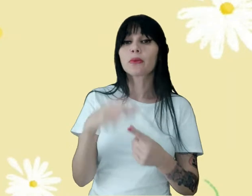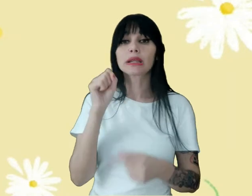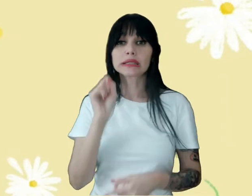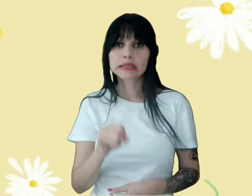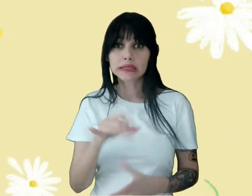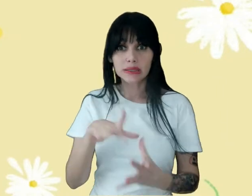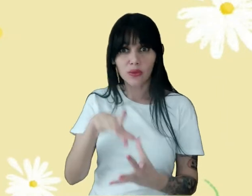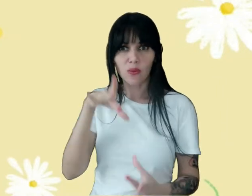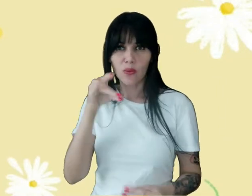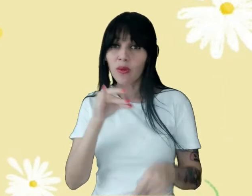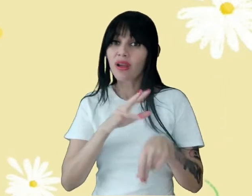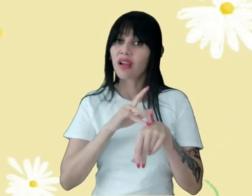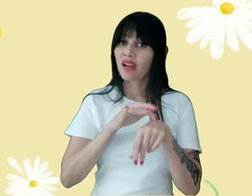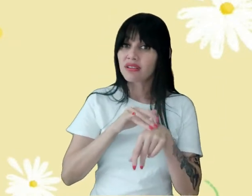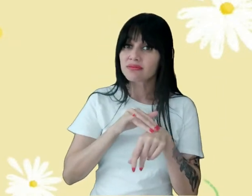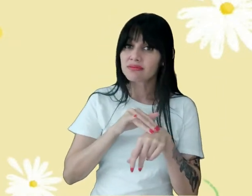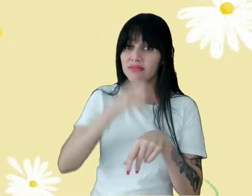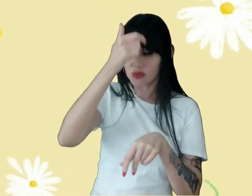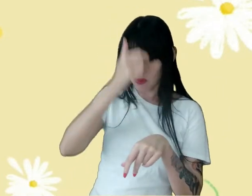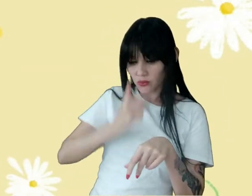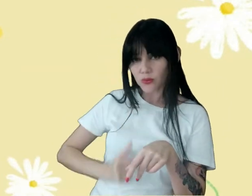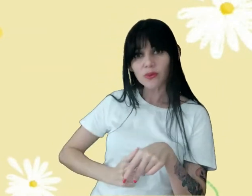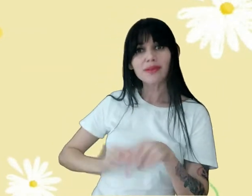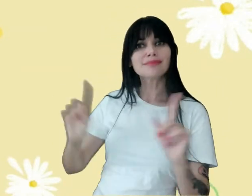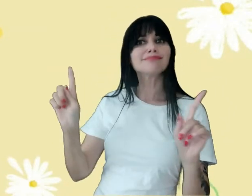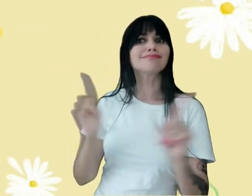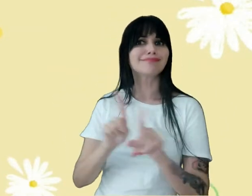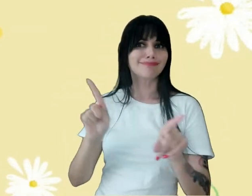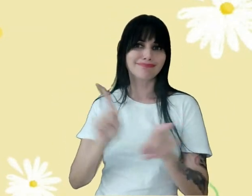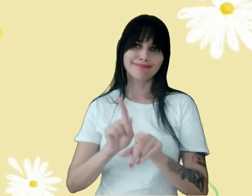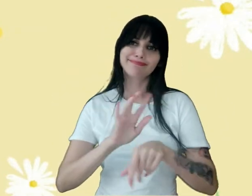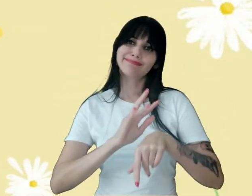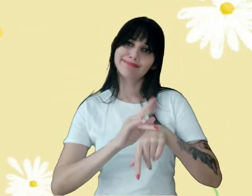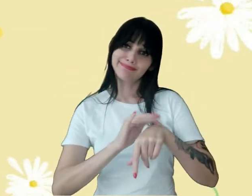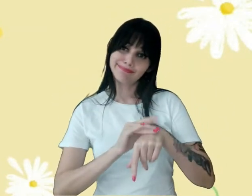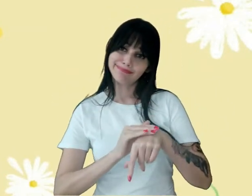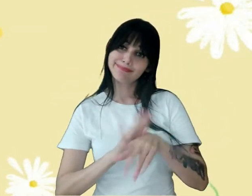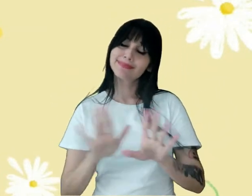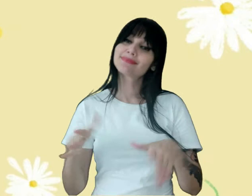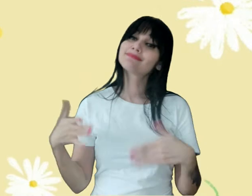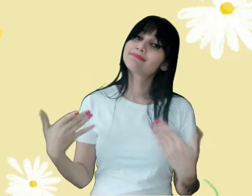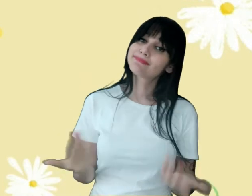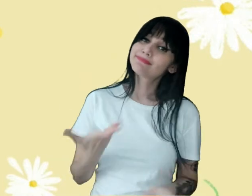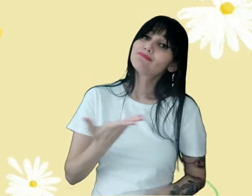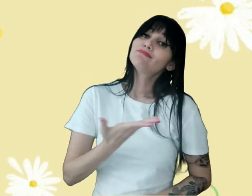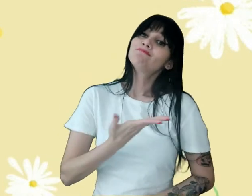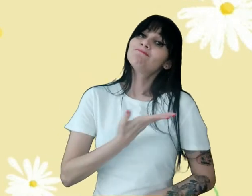está doente O corpo adoecerá Então amiguinhos Então